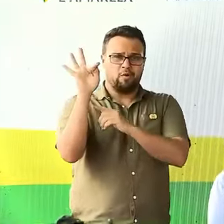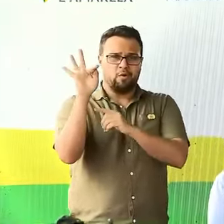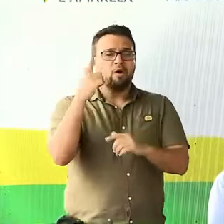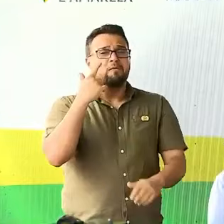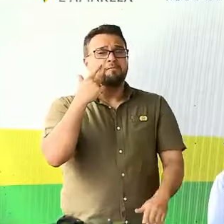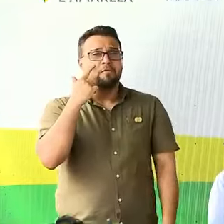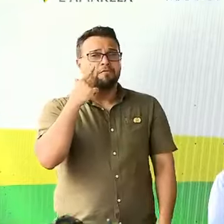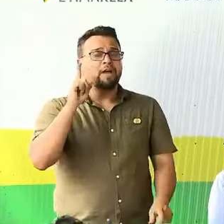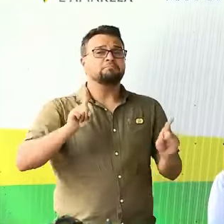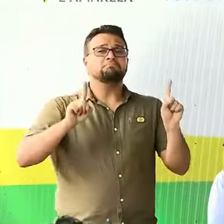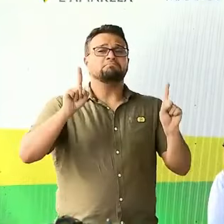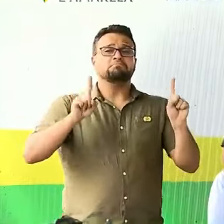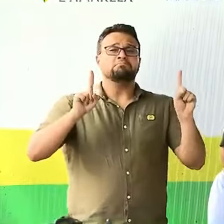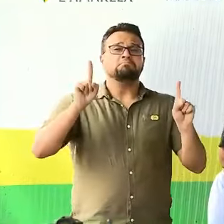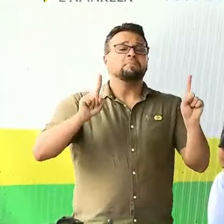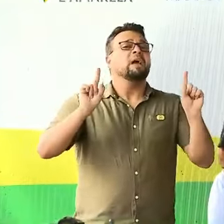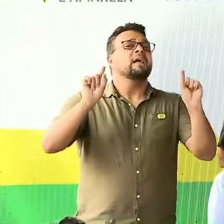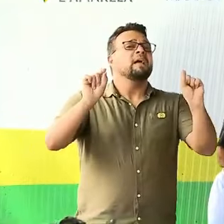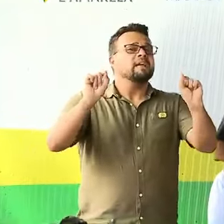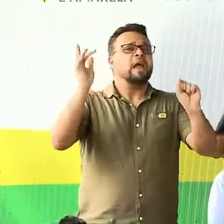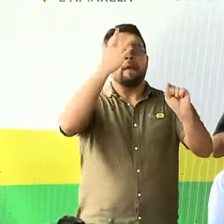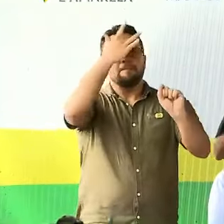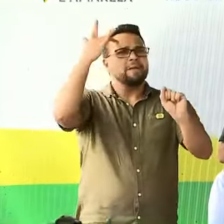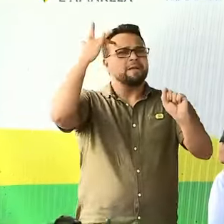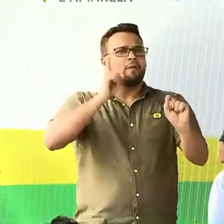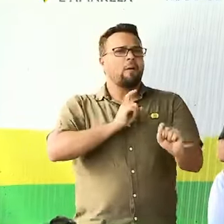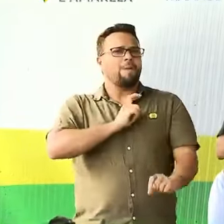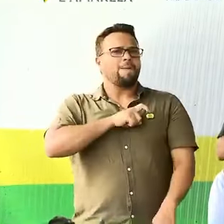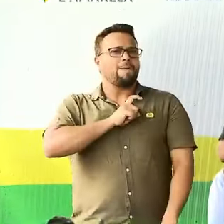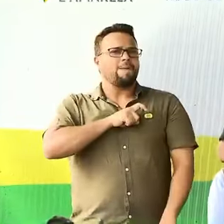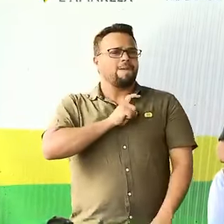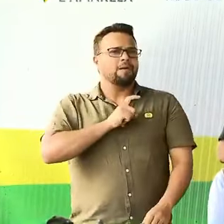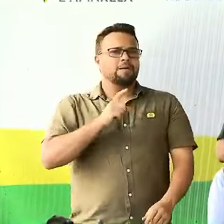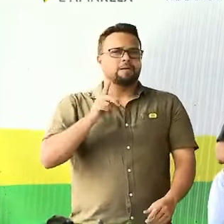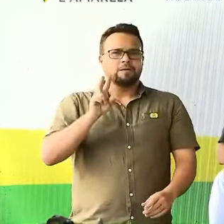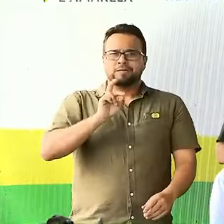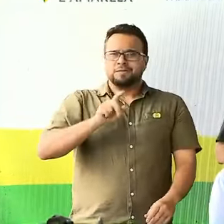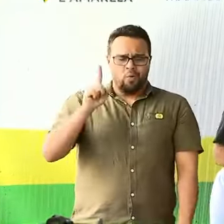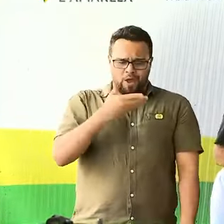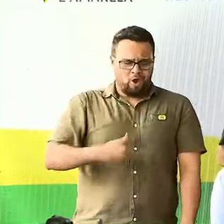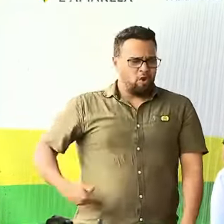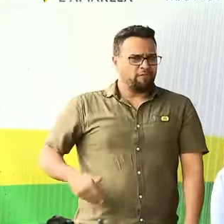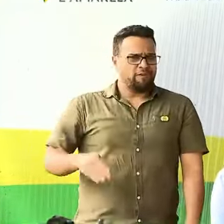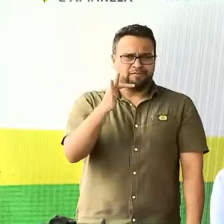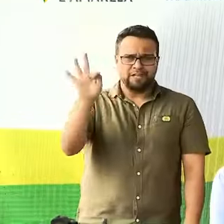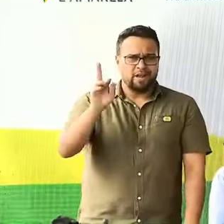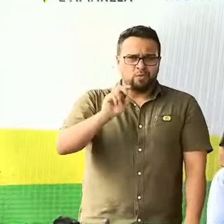quem está sendo o vilão nessa história. Olha, não é o governo federal.